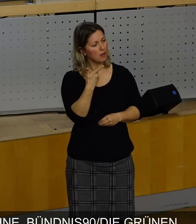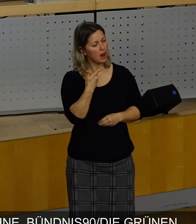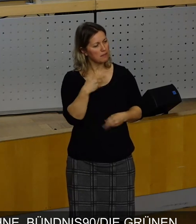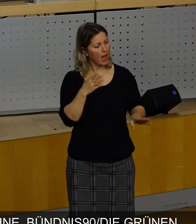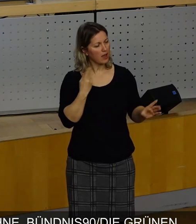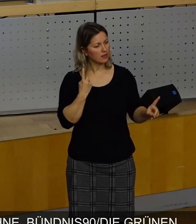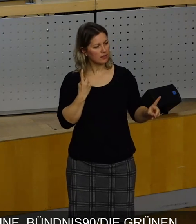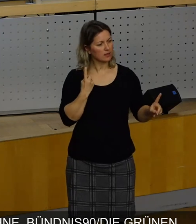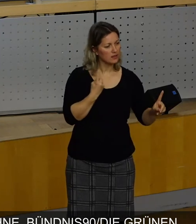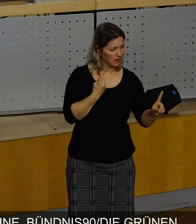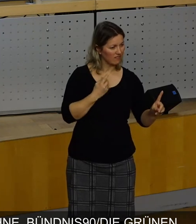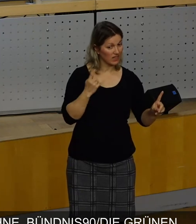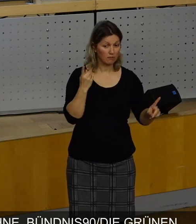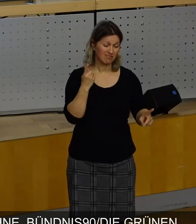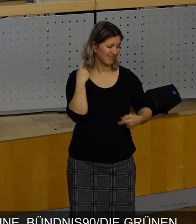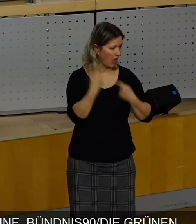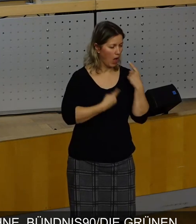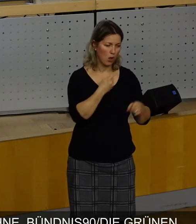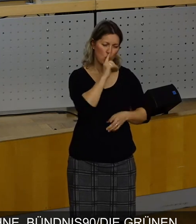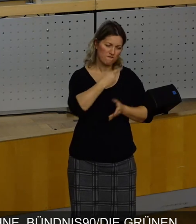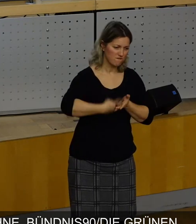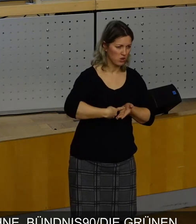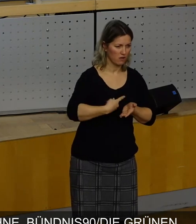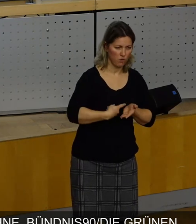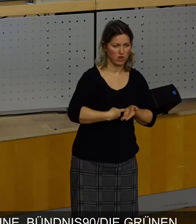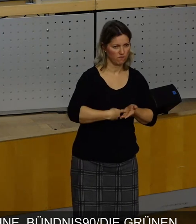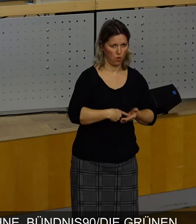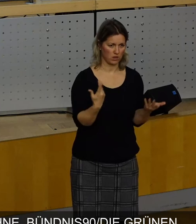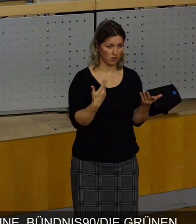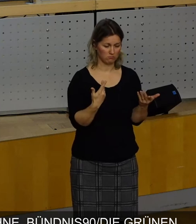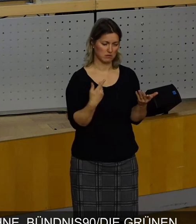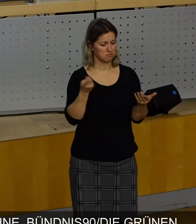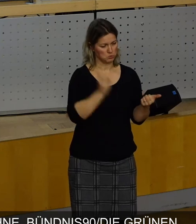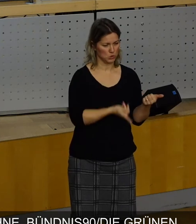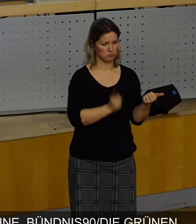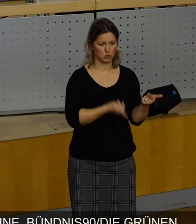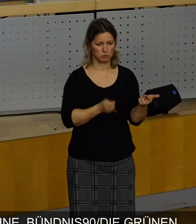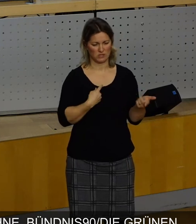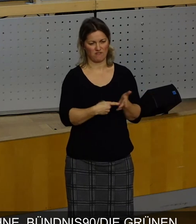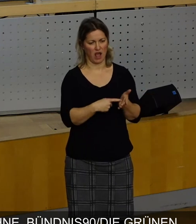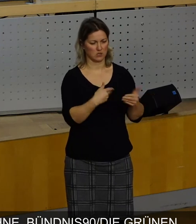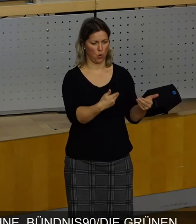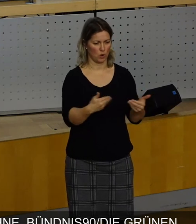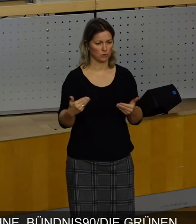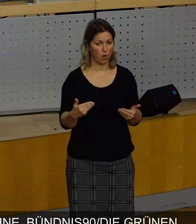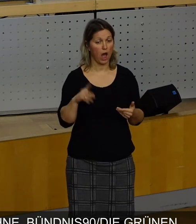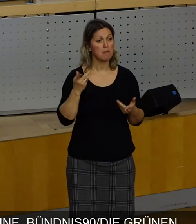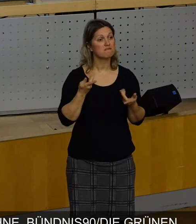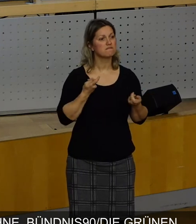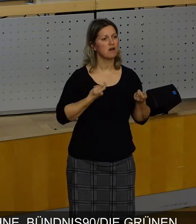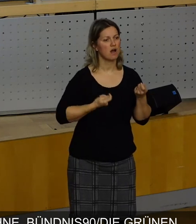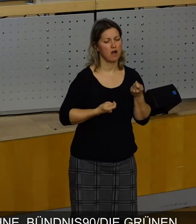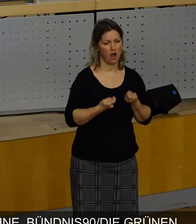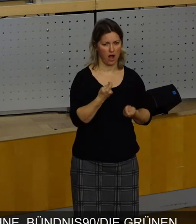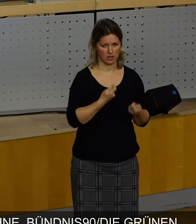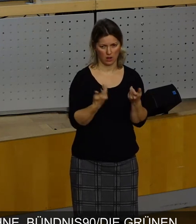gehen. Von Ihnen habe ich immer nur Forderungen gehört. Das muss sein, das muss sein, das muss sein, dass Verhandlungen, die